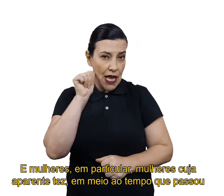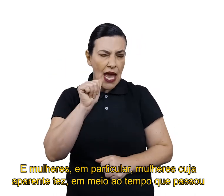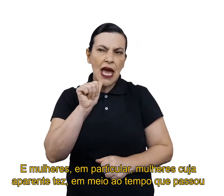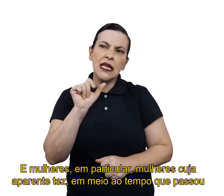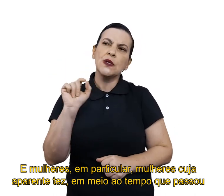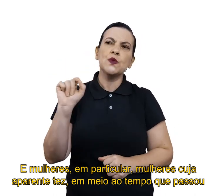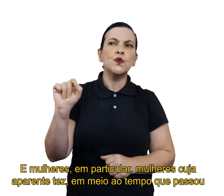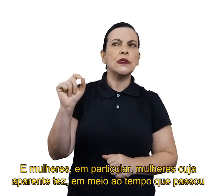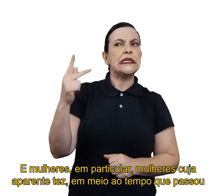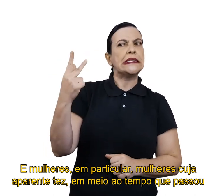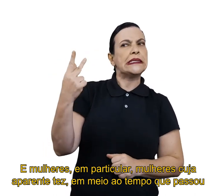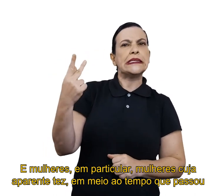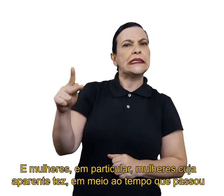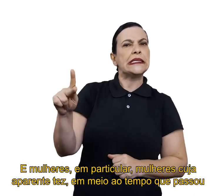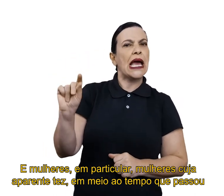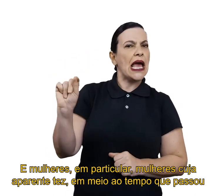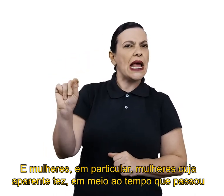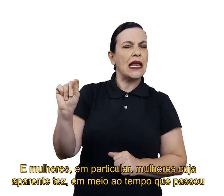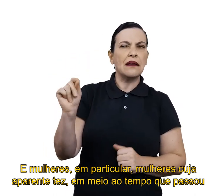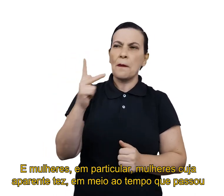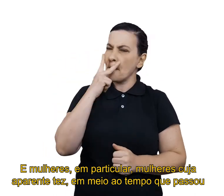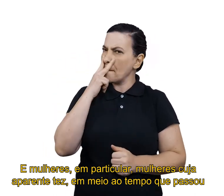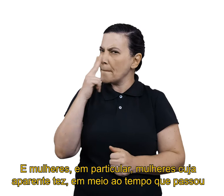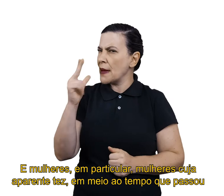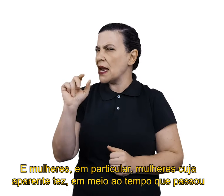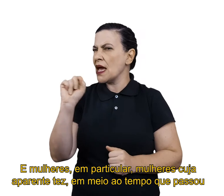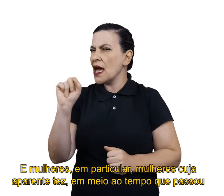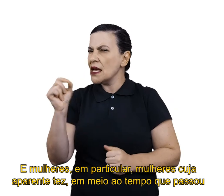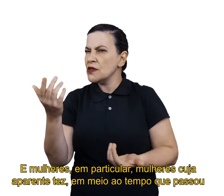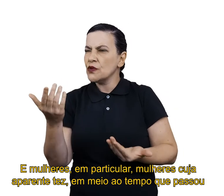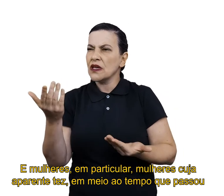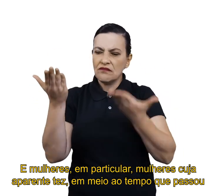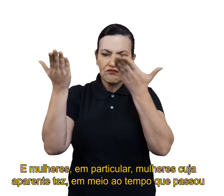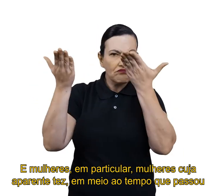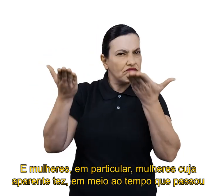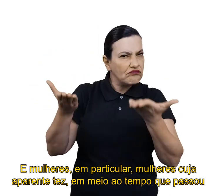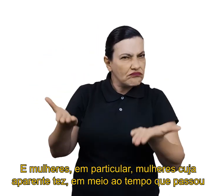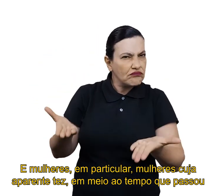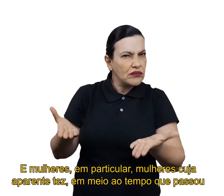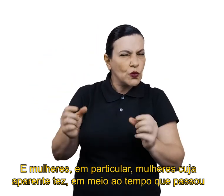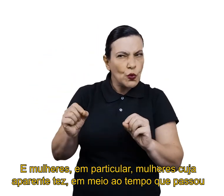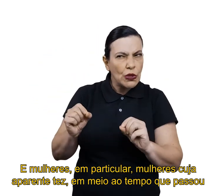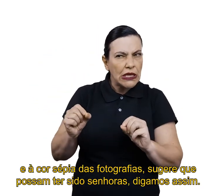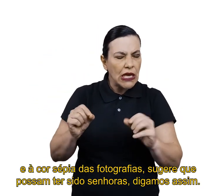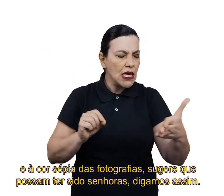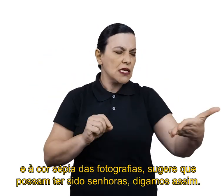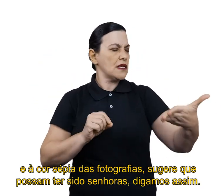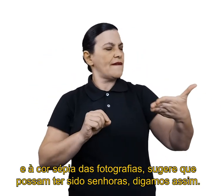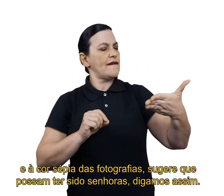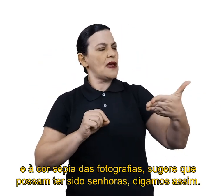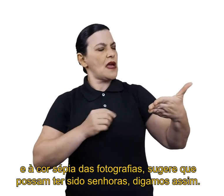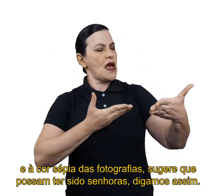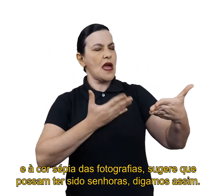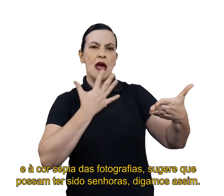em particular, mulheres cuja aparente tês em meio ao tempo que passou e a cor